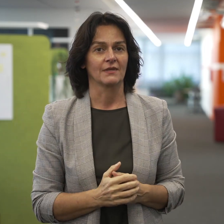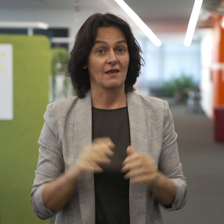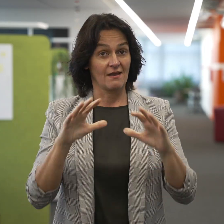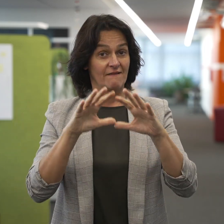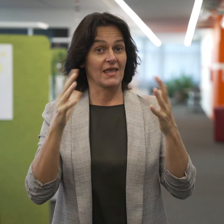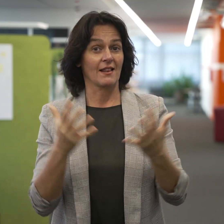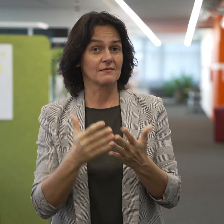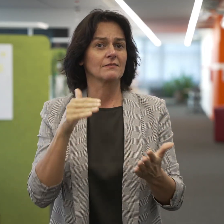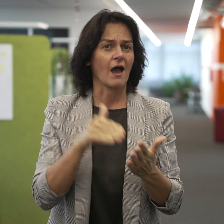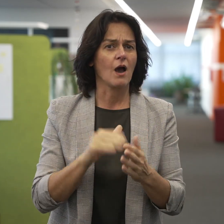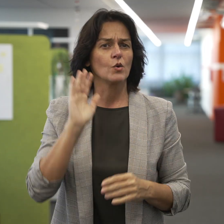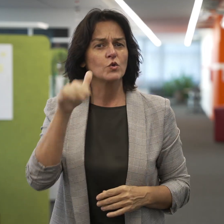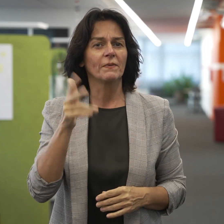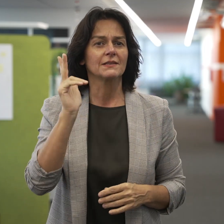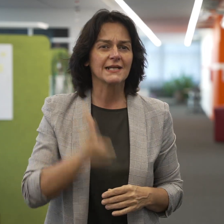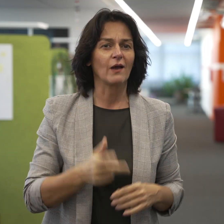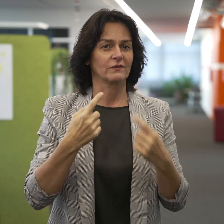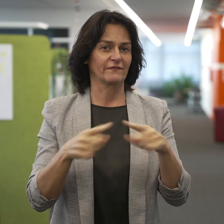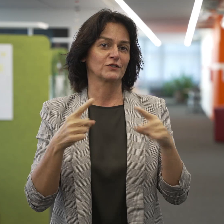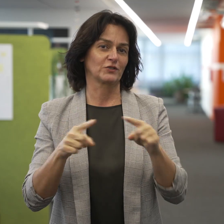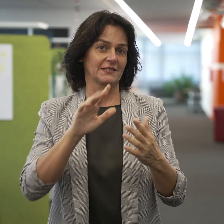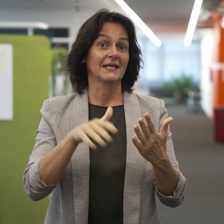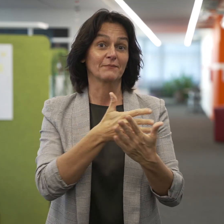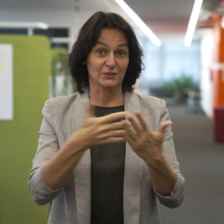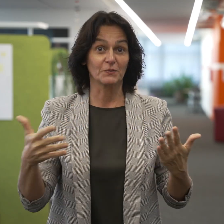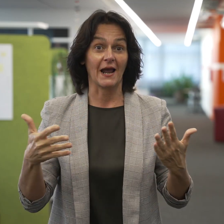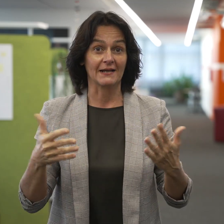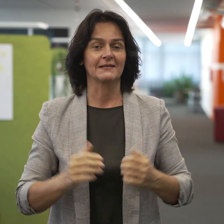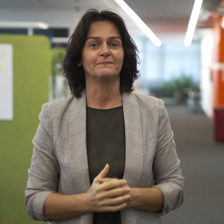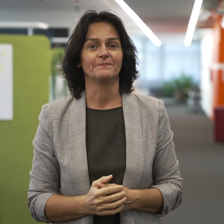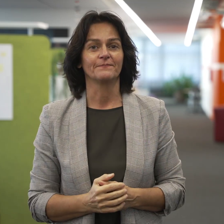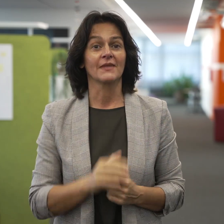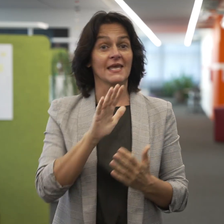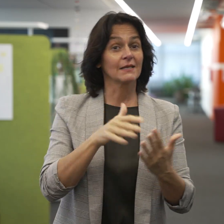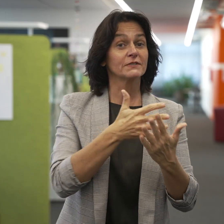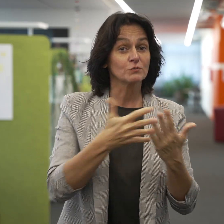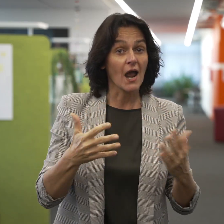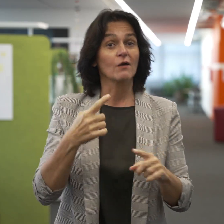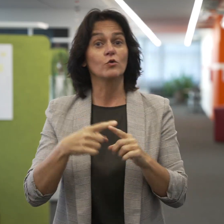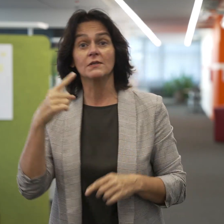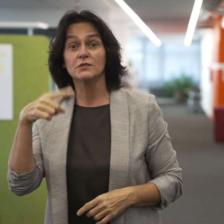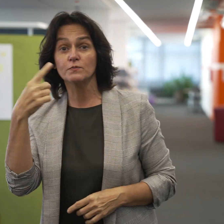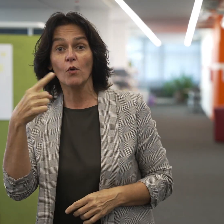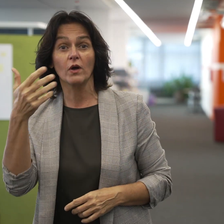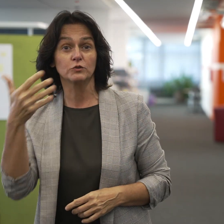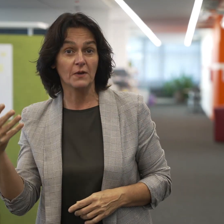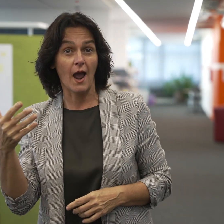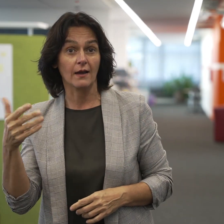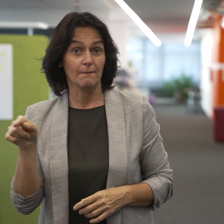Mehr als 300 verschiedene Gebärdensprachen existieren auf der Welt. Die Gebärdensprachen unterscheiden sich in nichts von den anderen Sprachen.